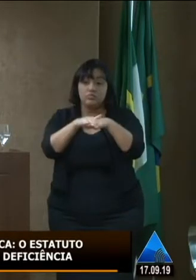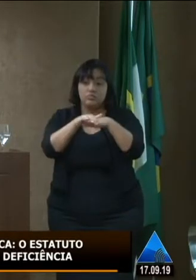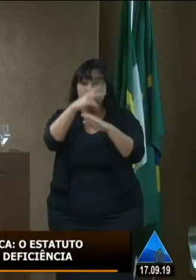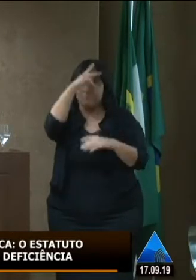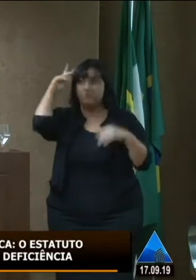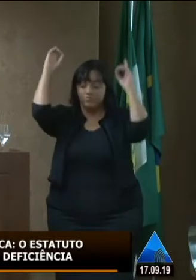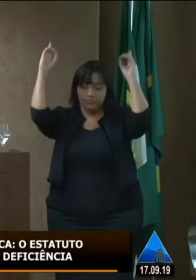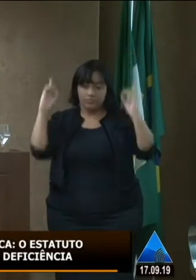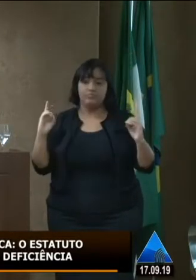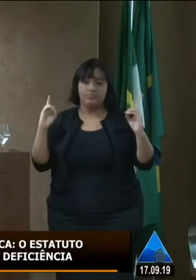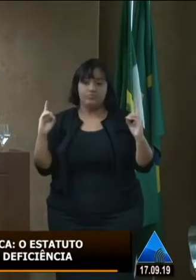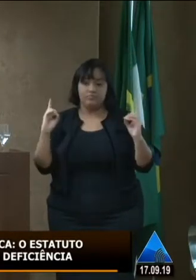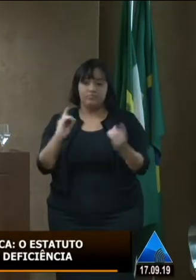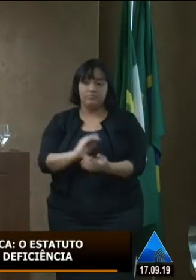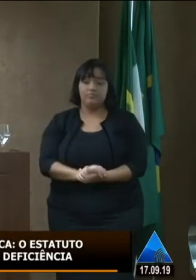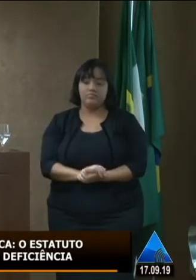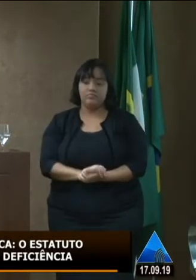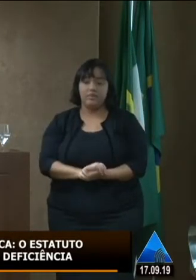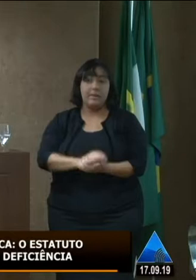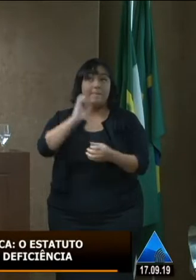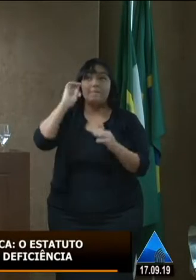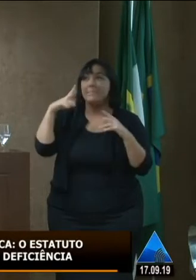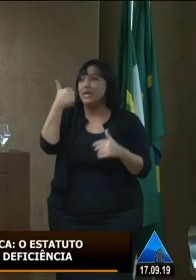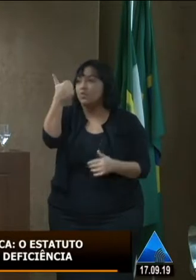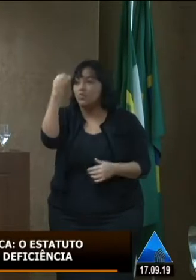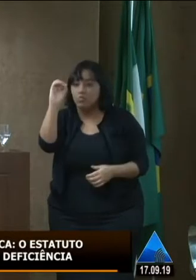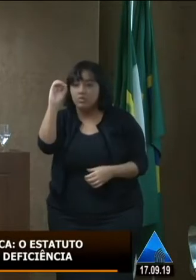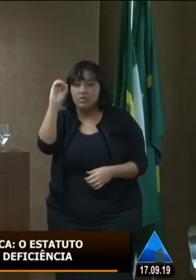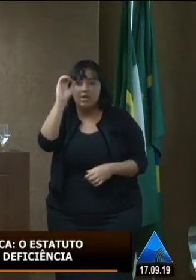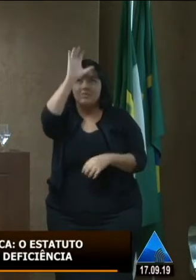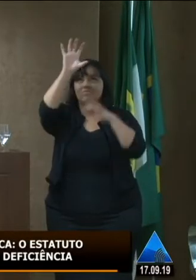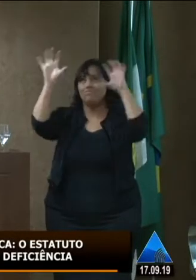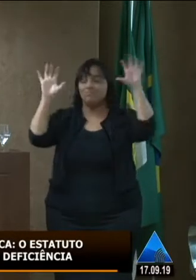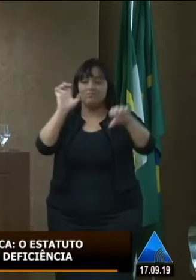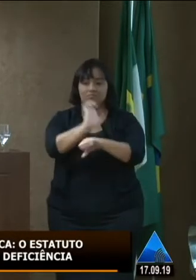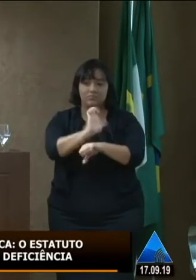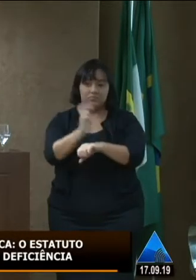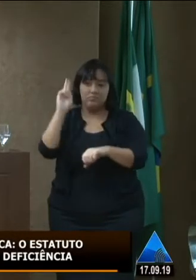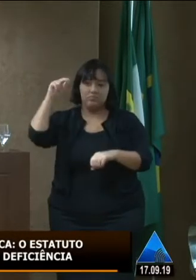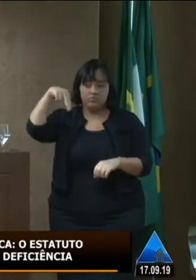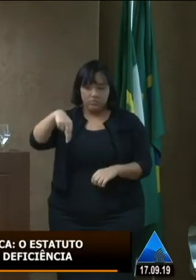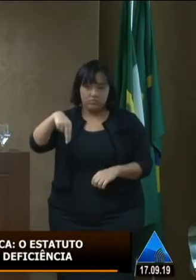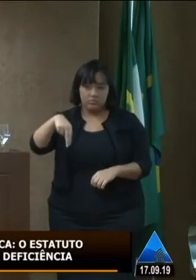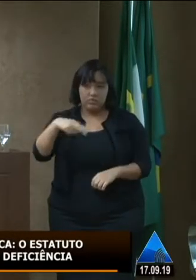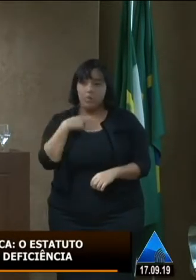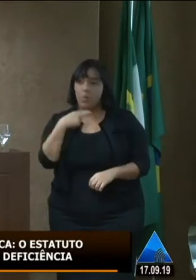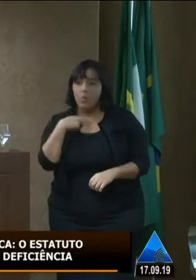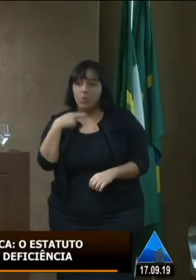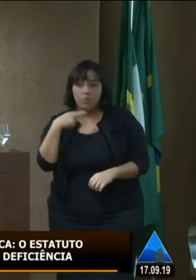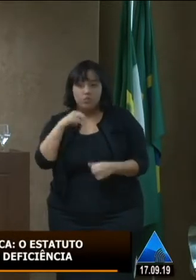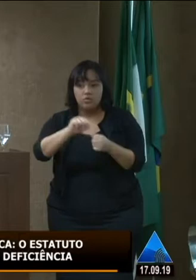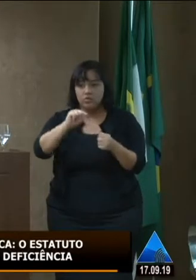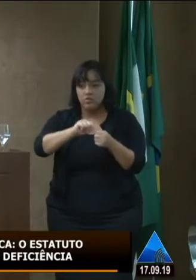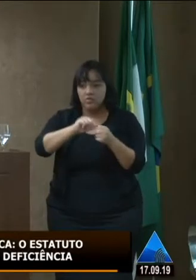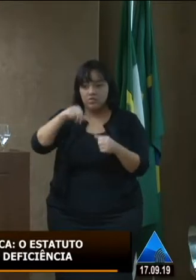deficiência para os dez territórios do Rio Grande do Norte não podemos fazer política pública só para as terras